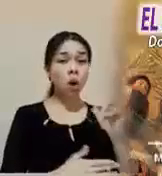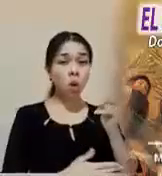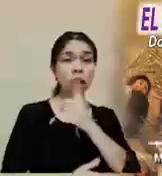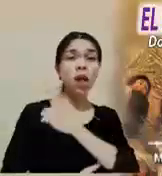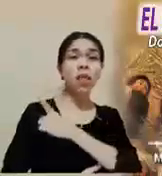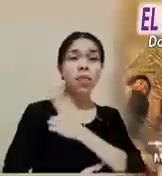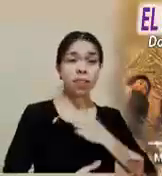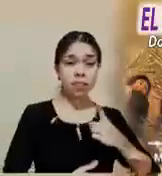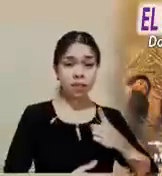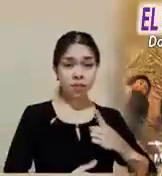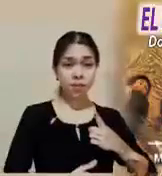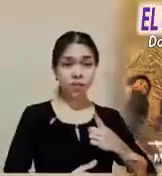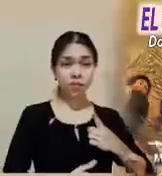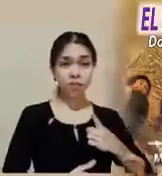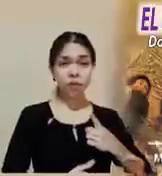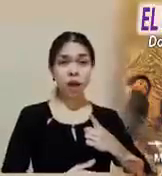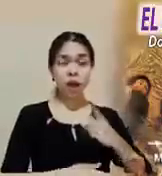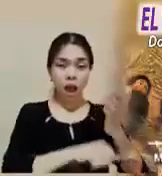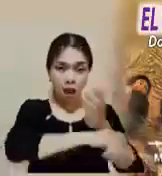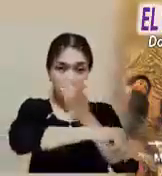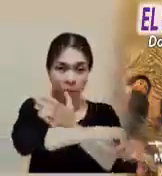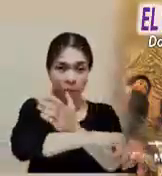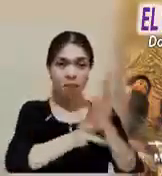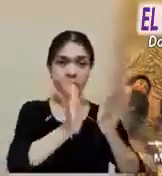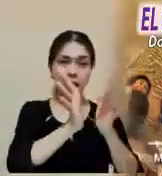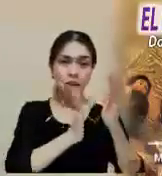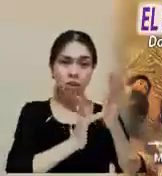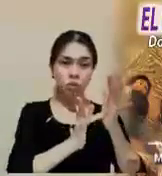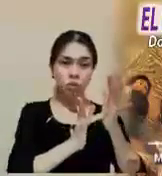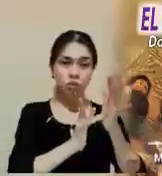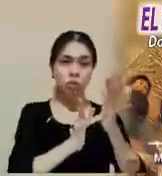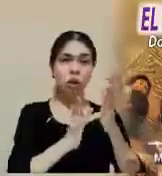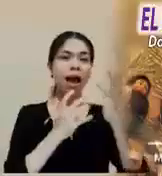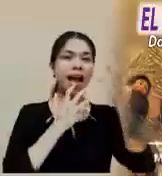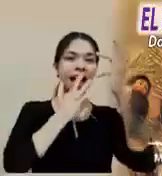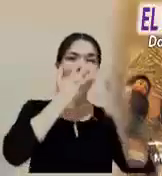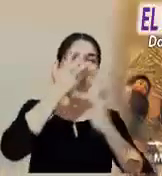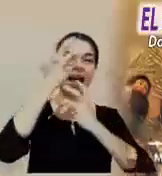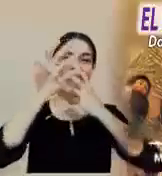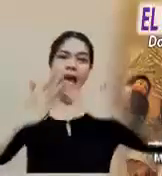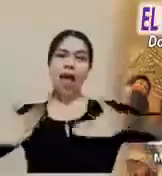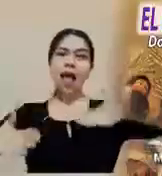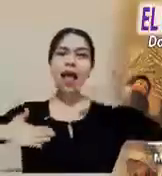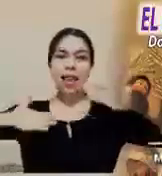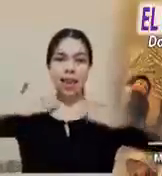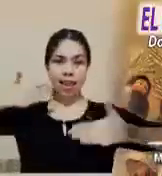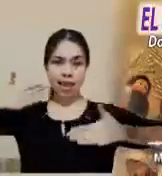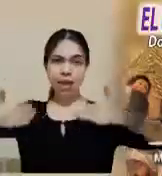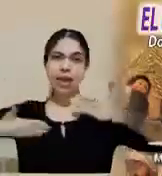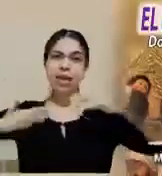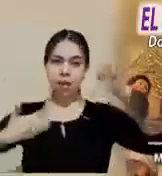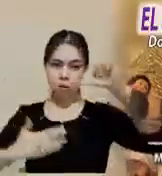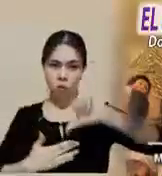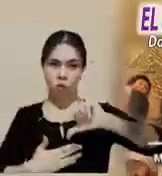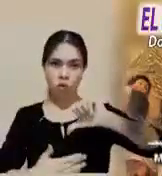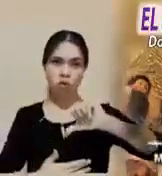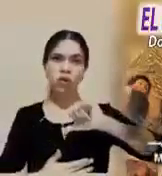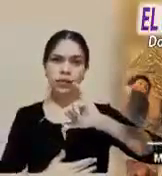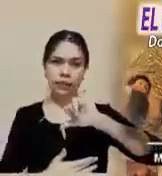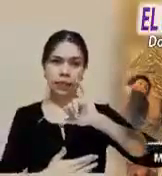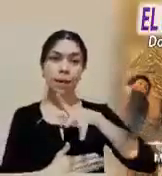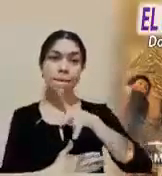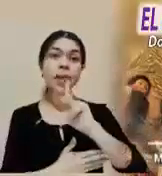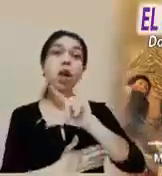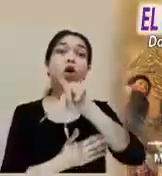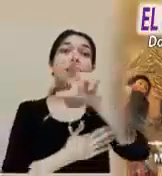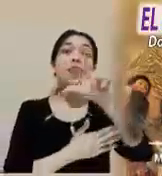acompañemos a Jesús con gritos de alegría y hosanas, pero durante toda la semana acompañémoslo en su